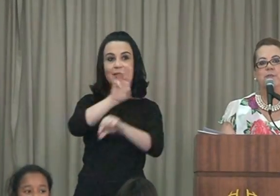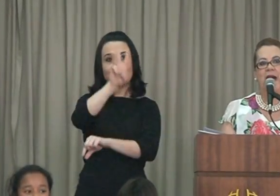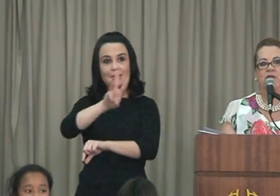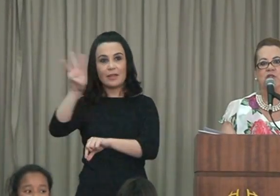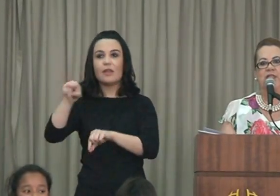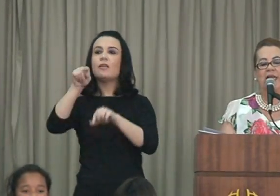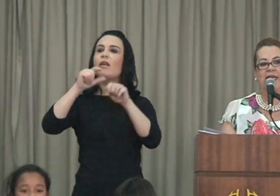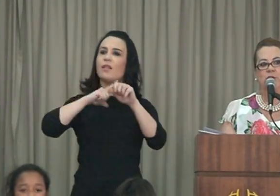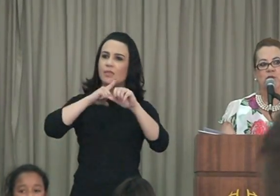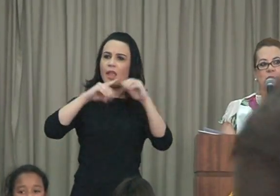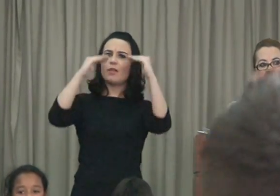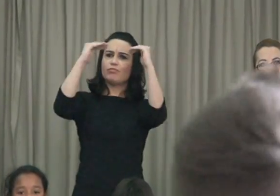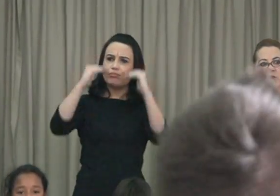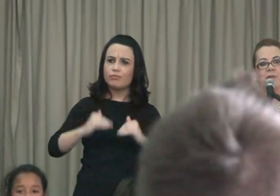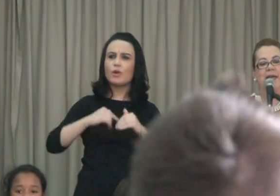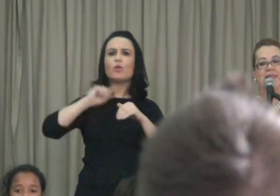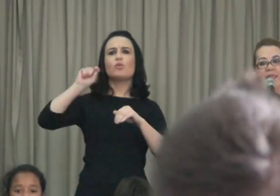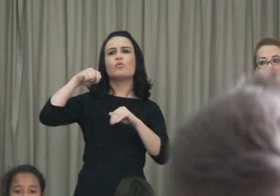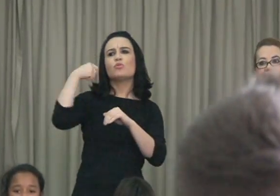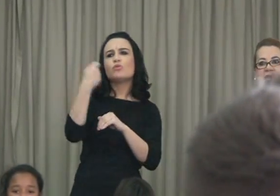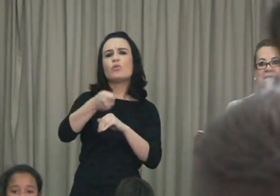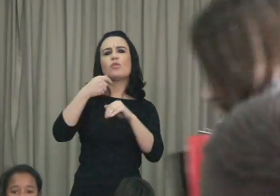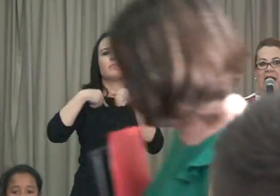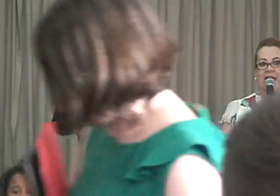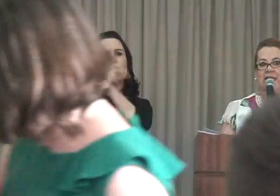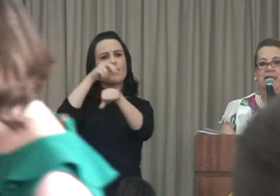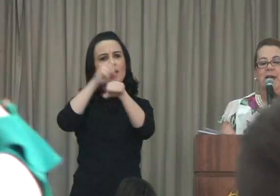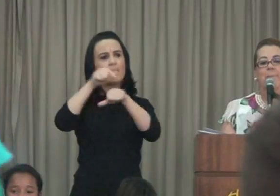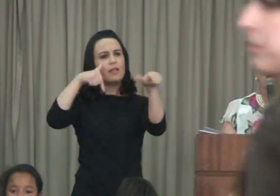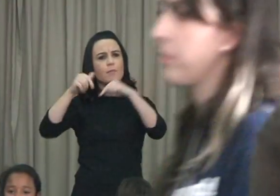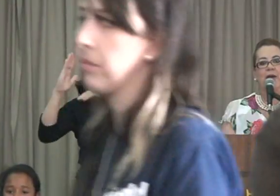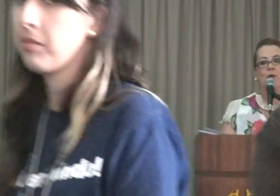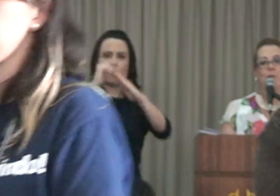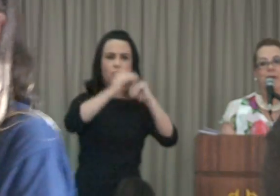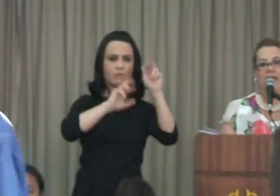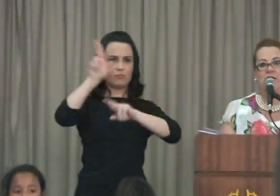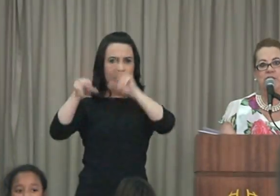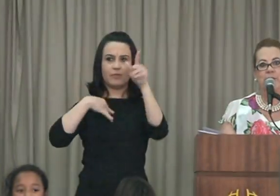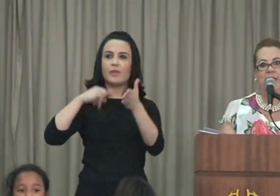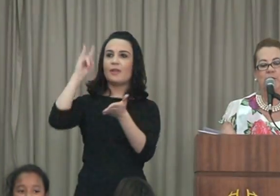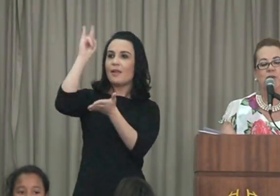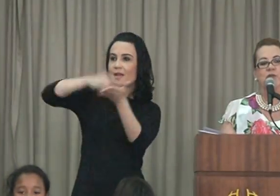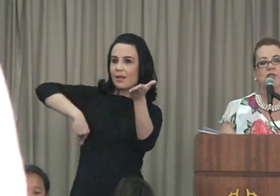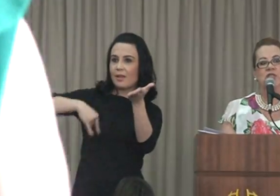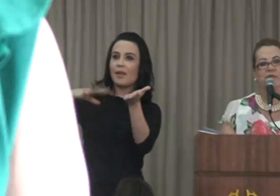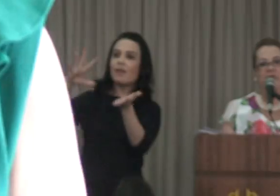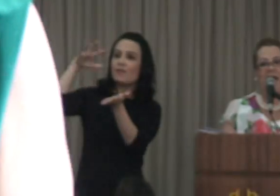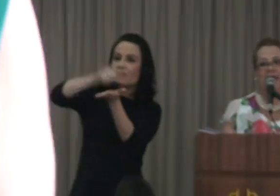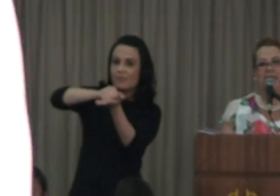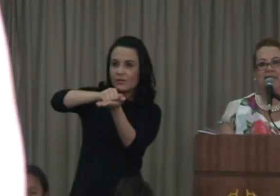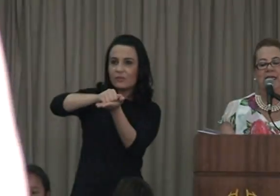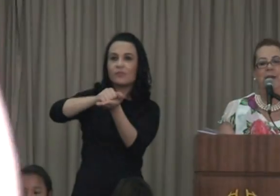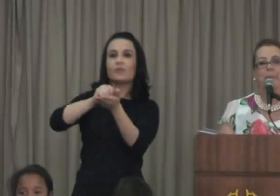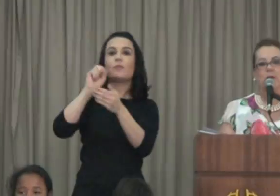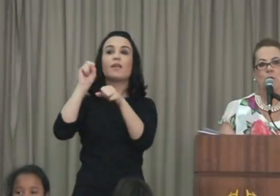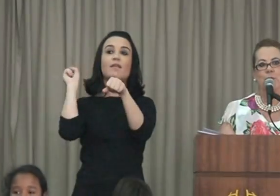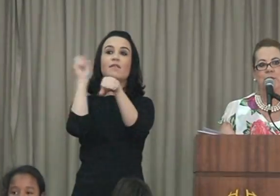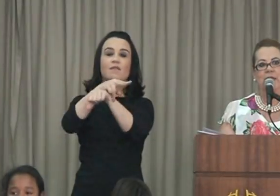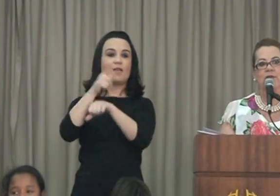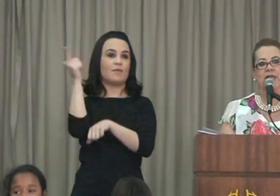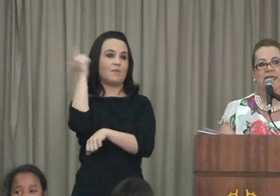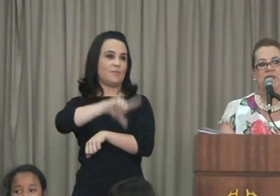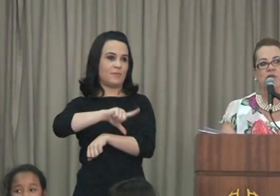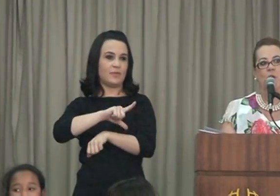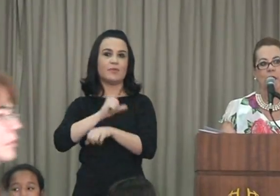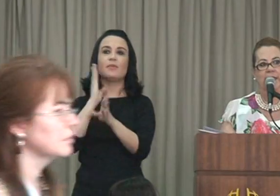o espaço de talentos humanos para se cadastrar para o preenchimento de vagas para o